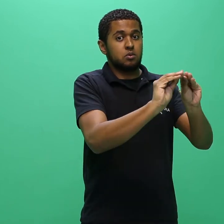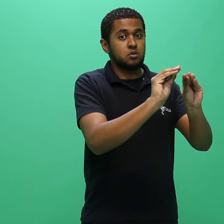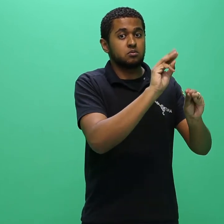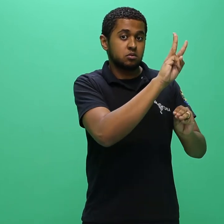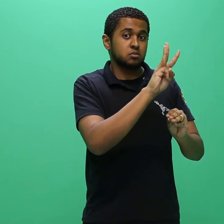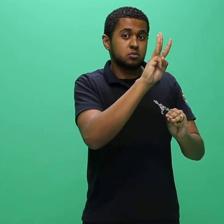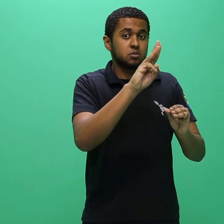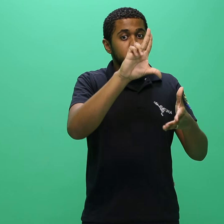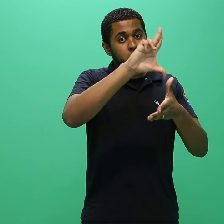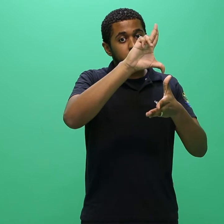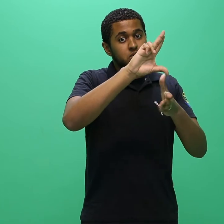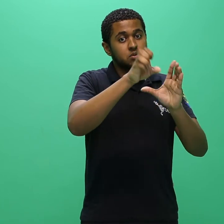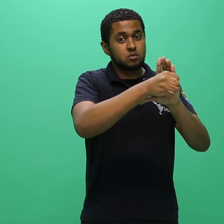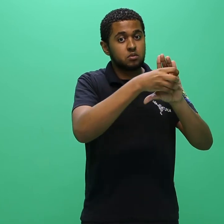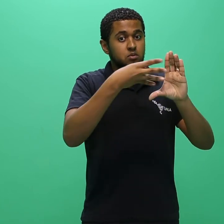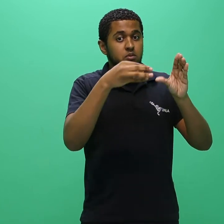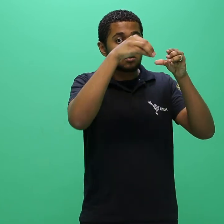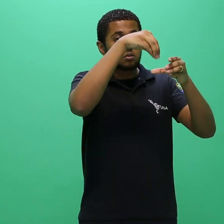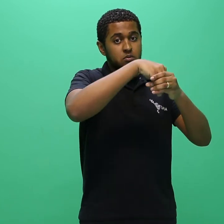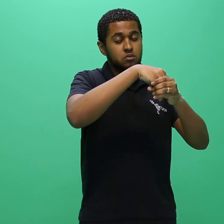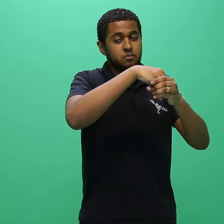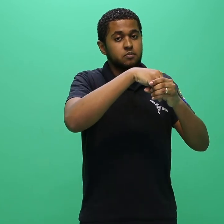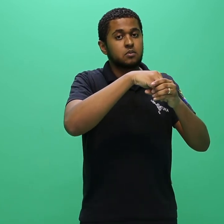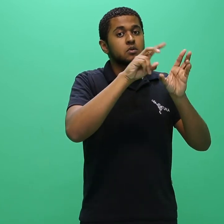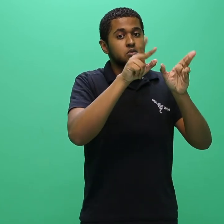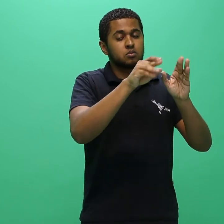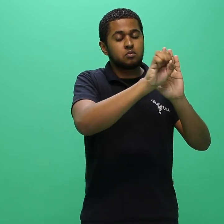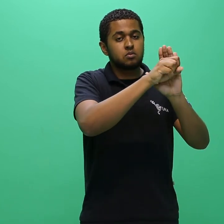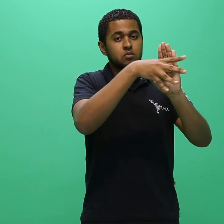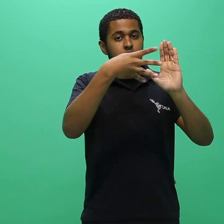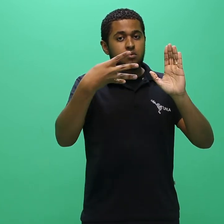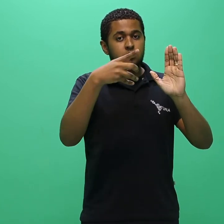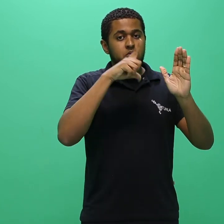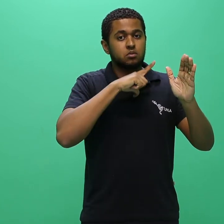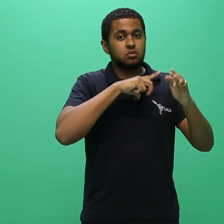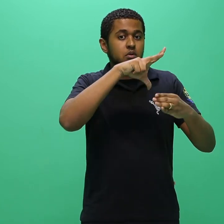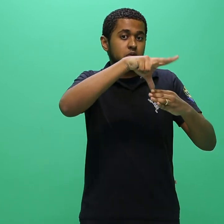conforme cronograma elencado no anexo 1 do presente edital.